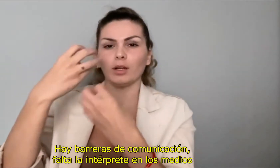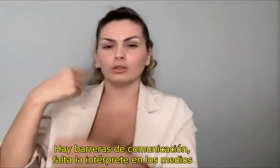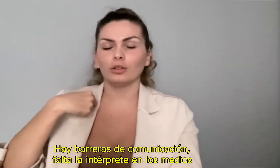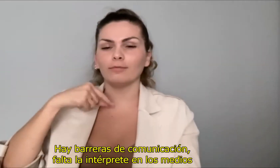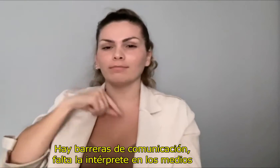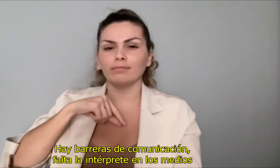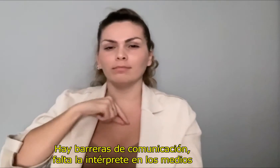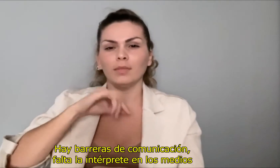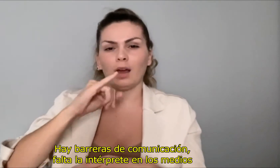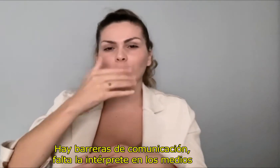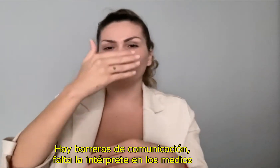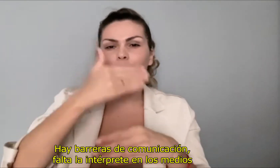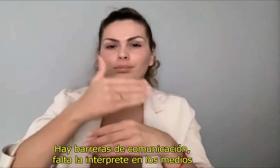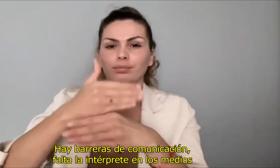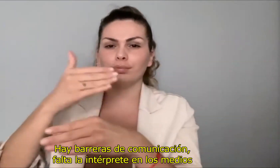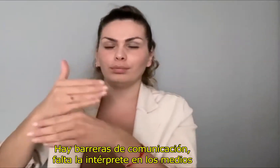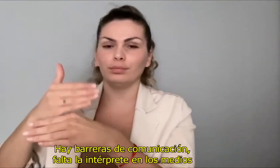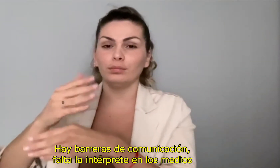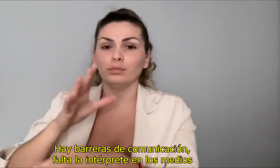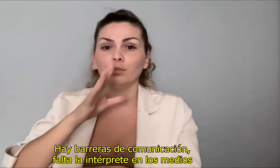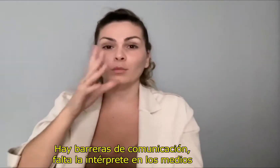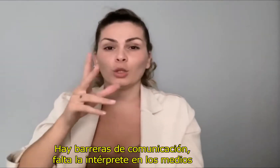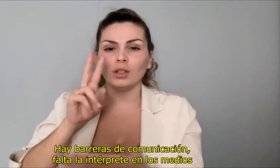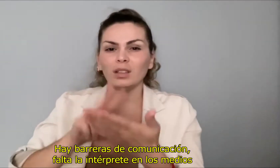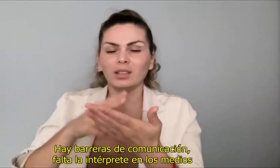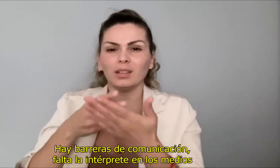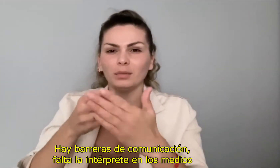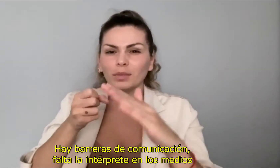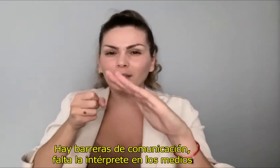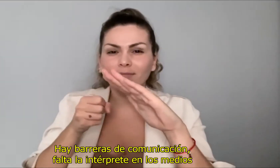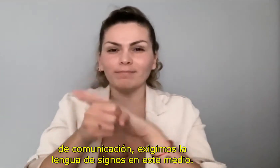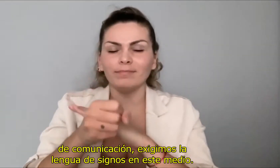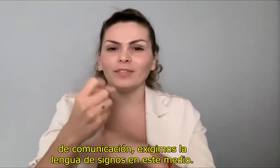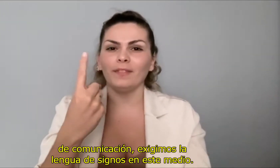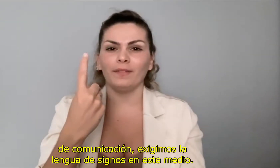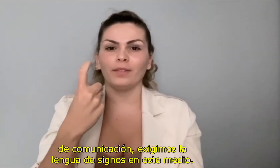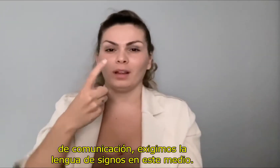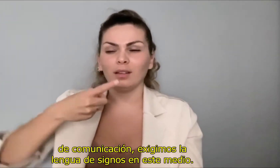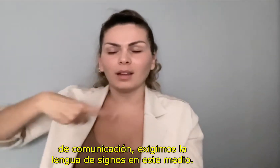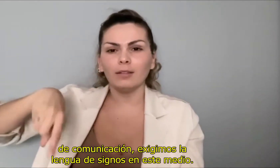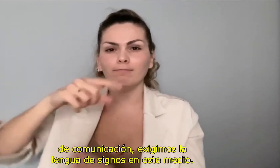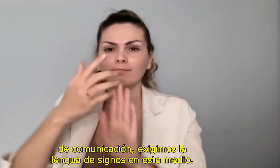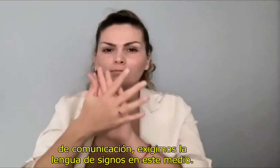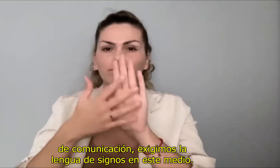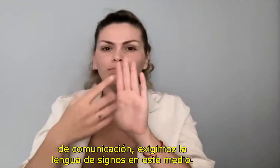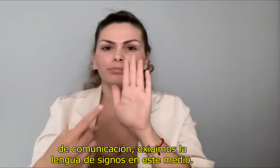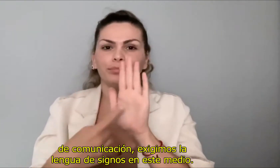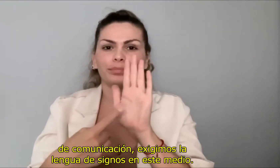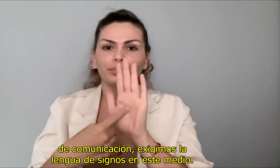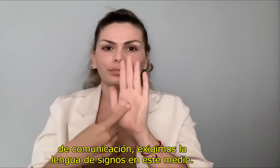barreras de comunicación. Falta la intérprete en los medios de comunicación. Exigimos la lengua de signos en este medio.